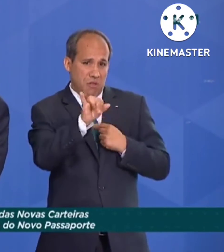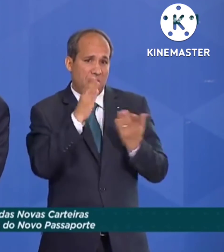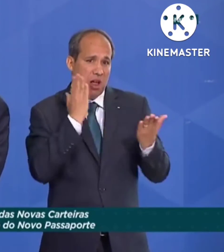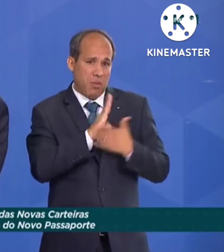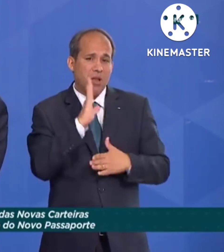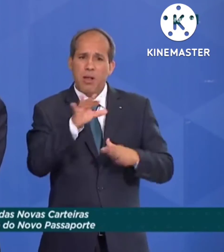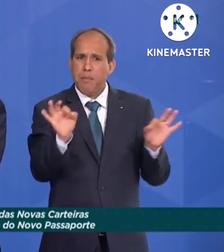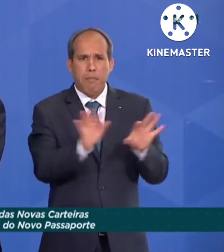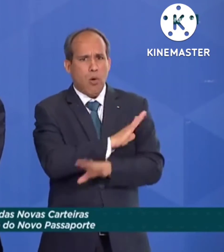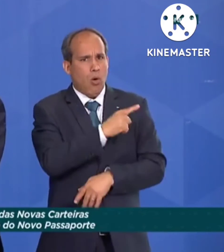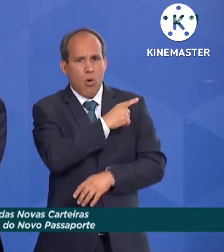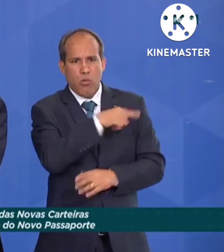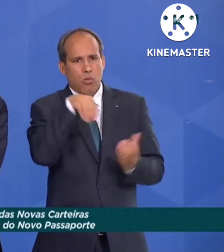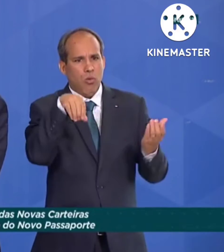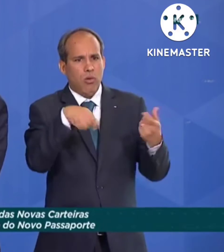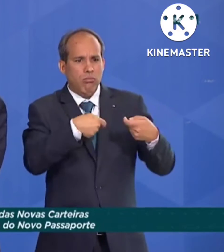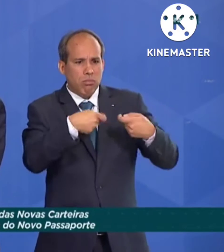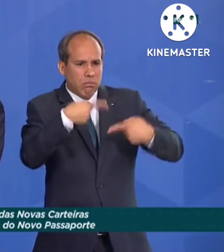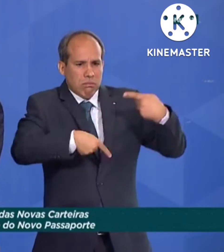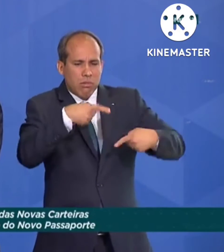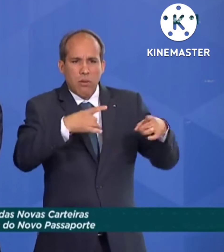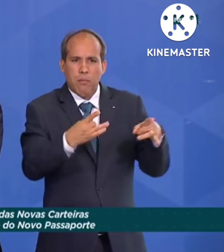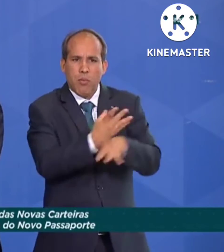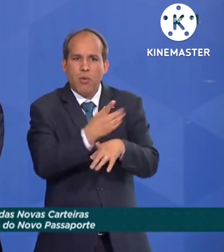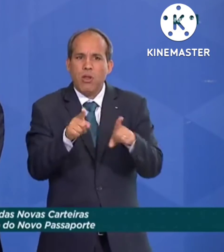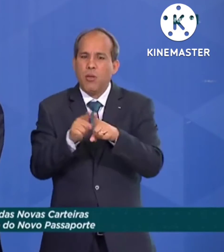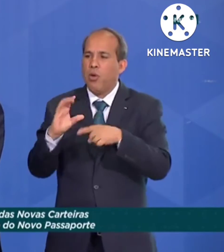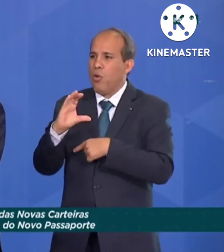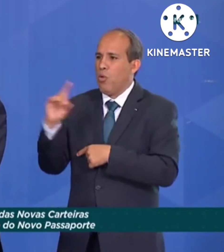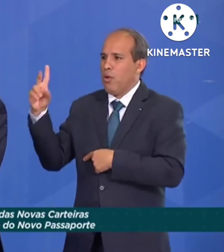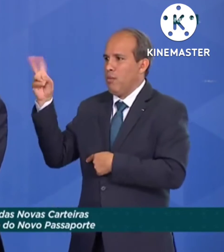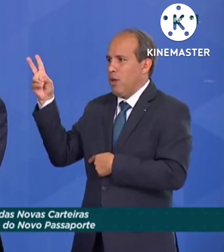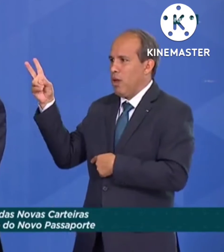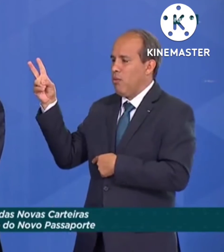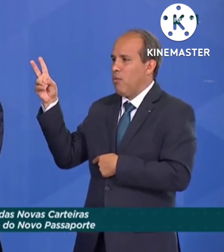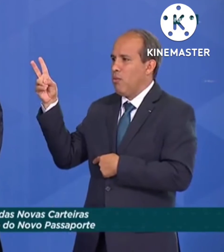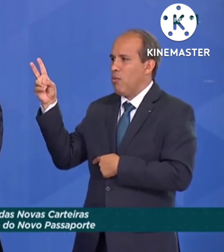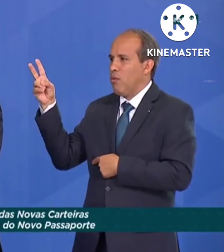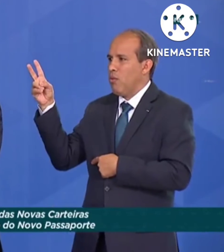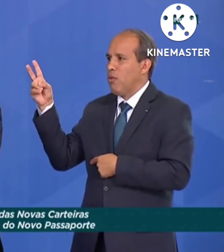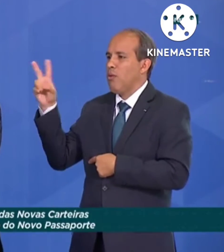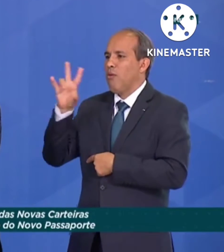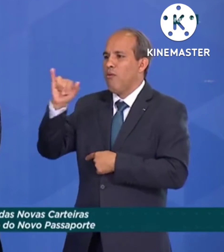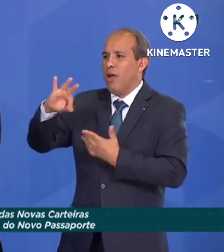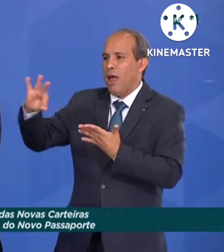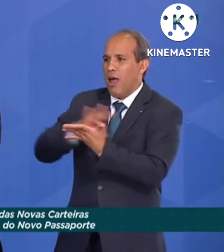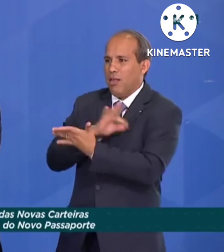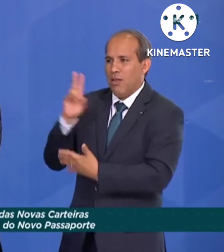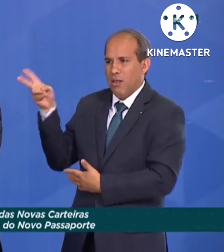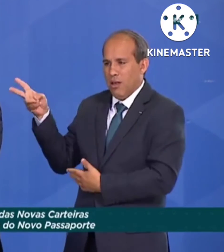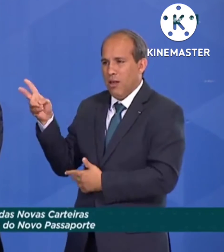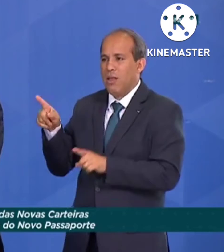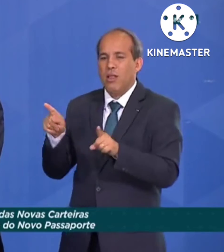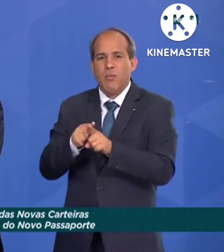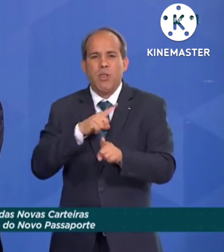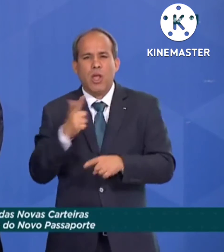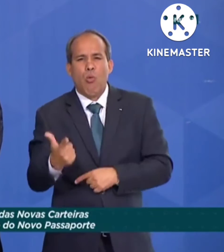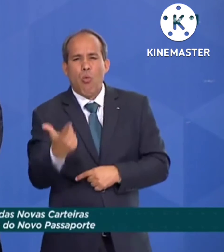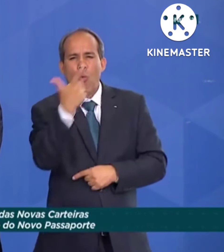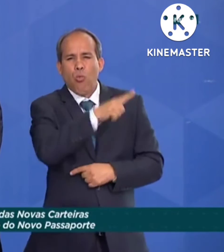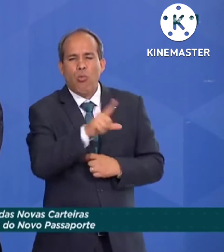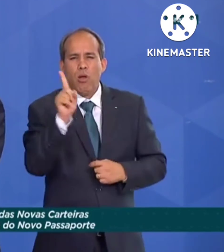legisladas pelo Congresso e sob coordenação agora do Supremo para sancionar. Nós temos também